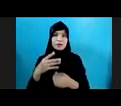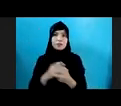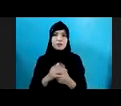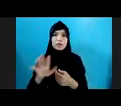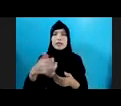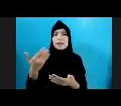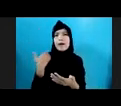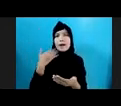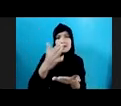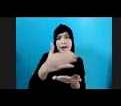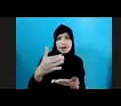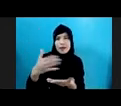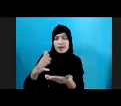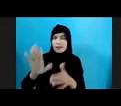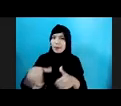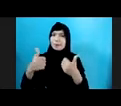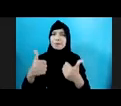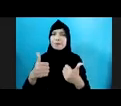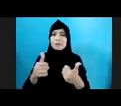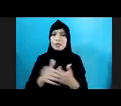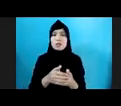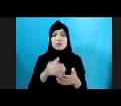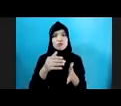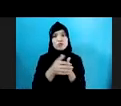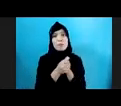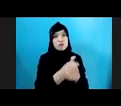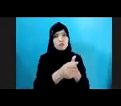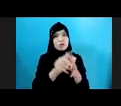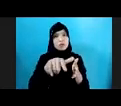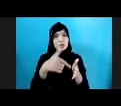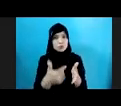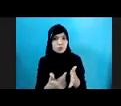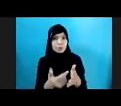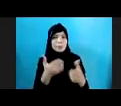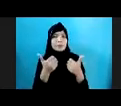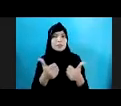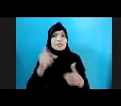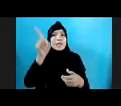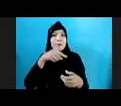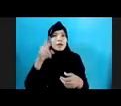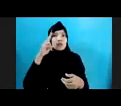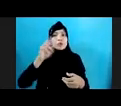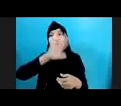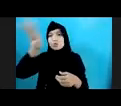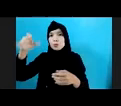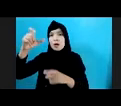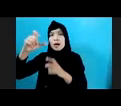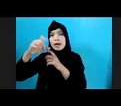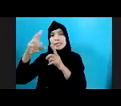Data Yang Memade Dan Guideline Yang Juga Bisa Digunakan Oleh Seluruh SDM Yang Terlibat Kita Punya